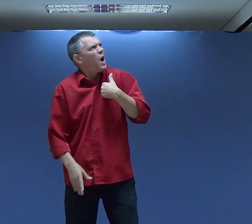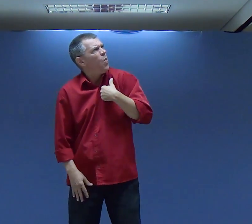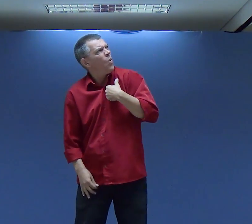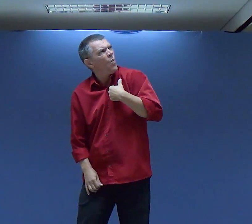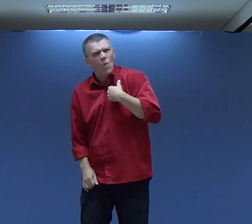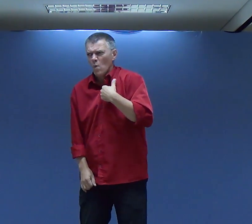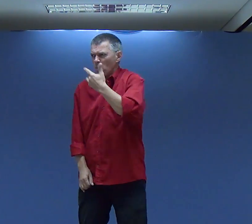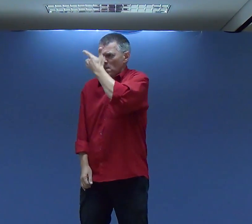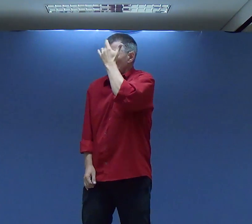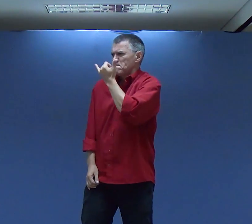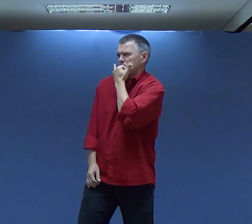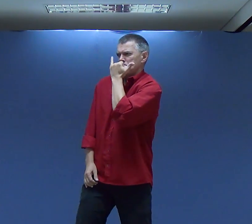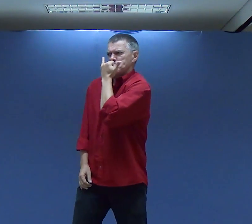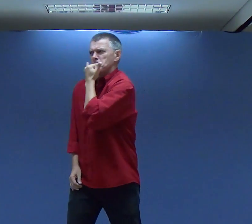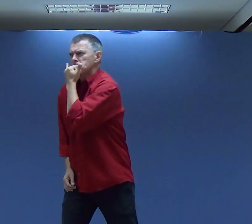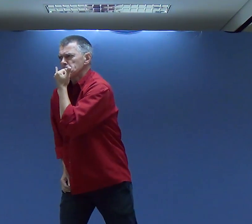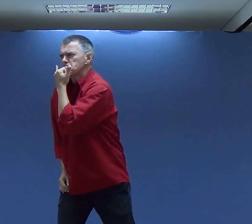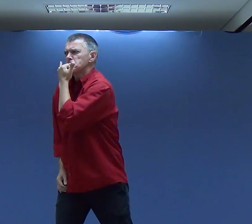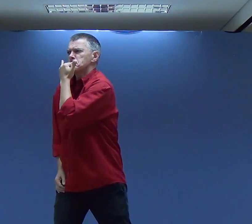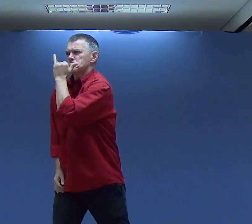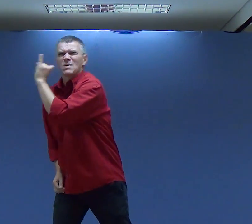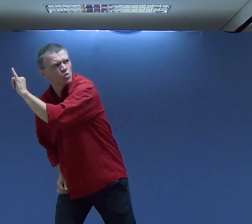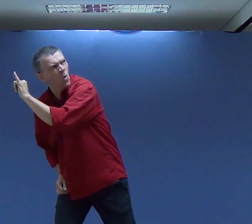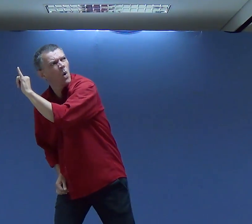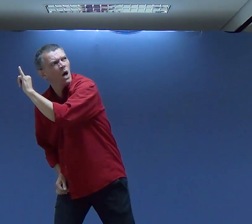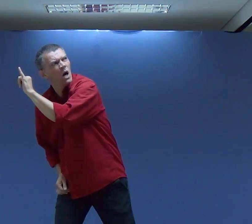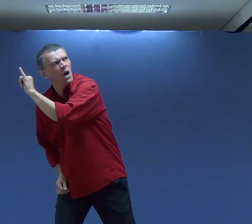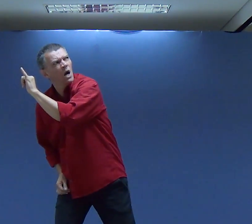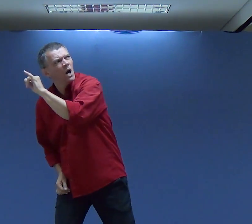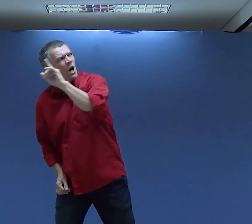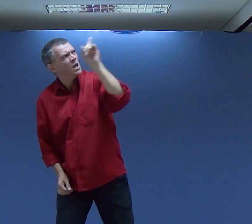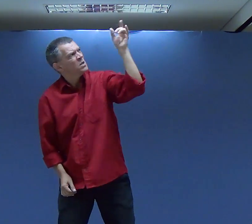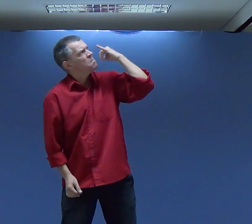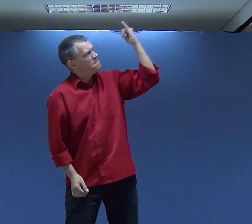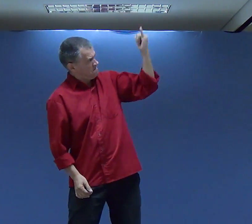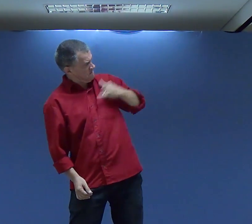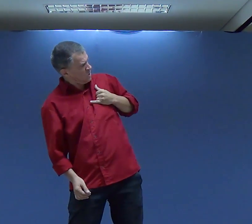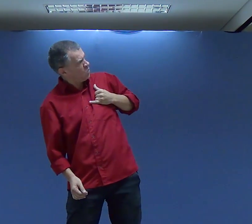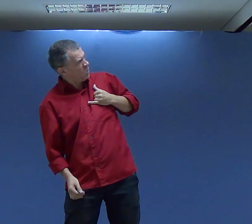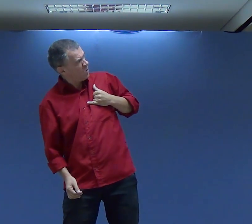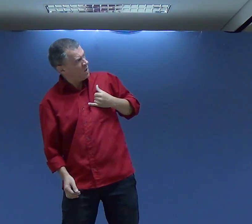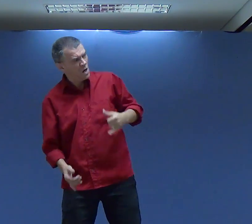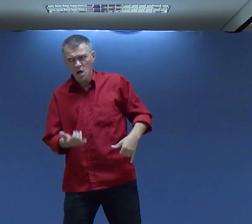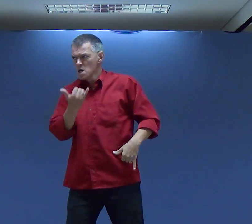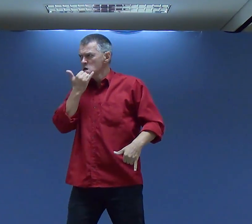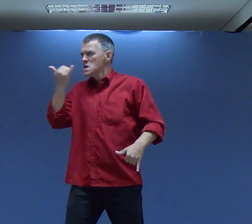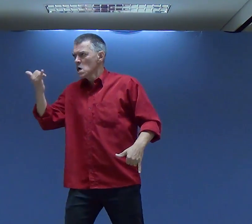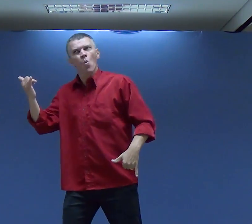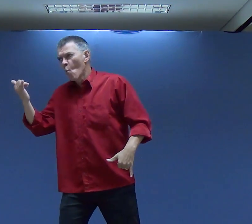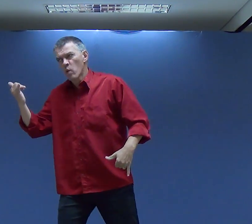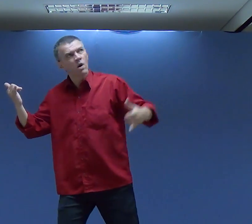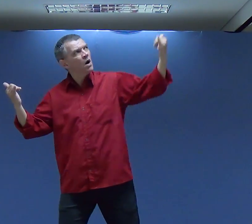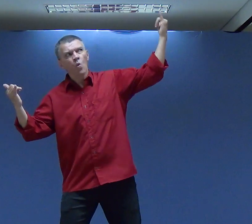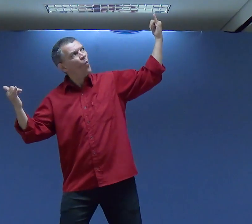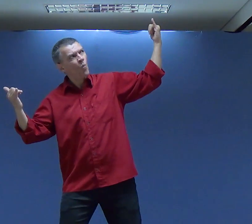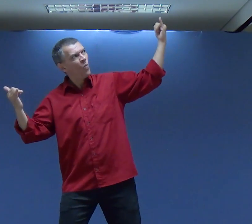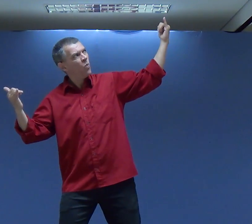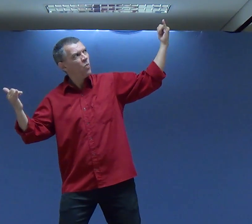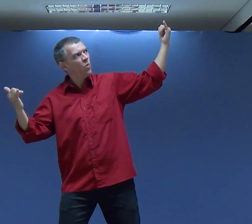E eu Puxa A respeito De perdão Está falando A respeito De que